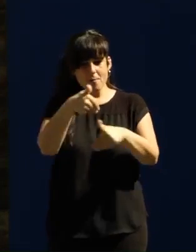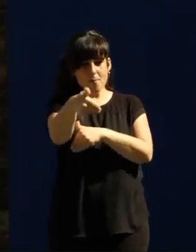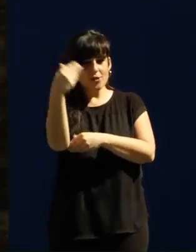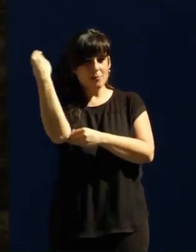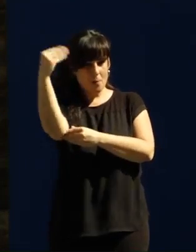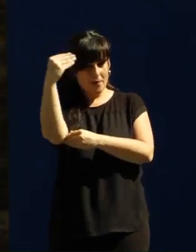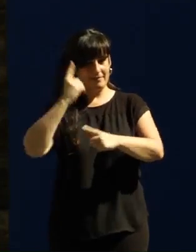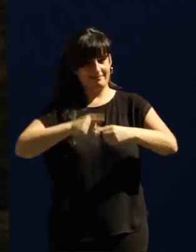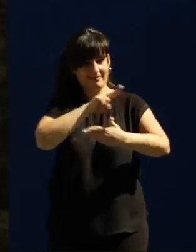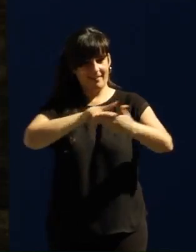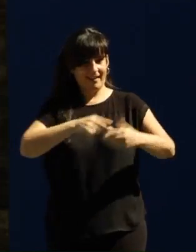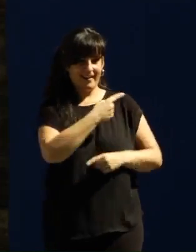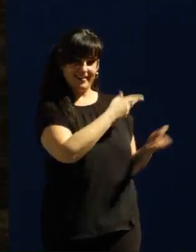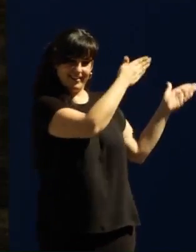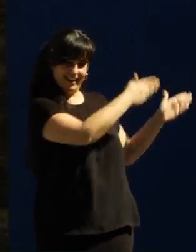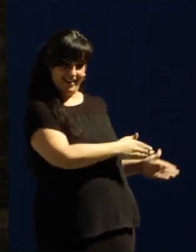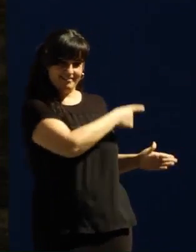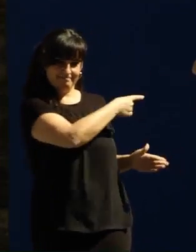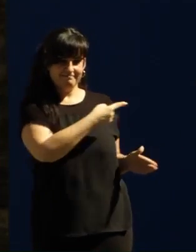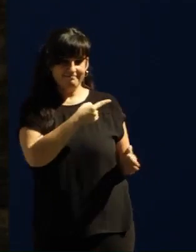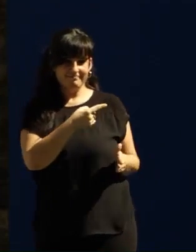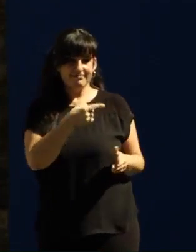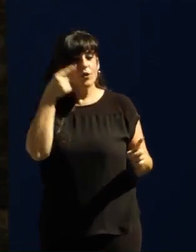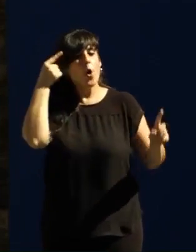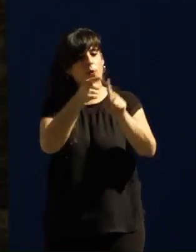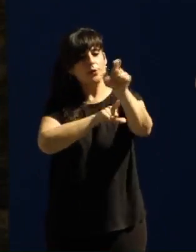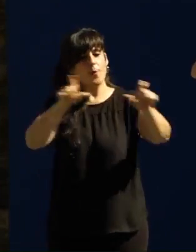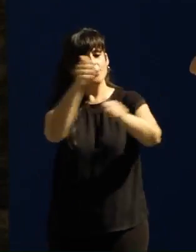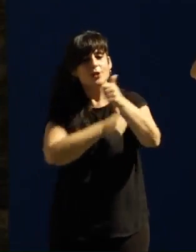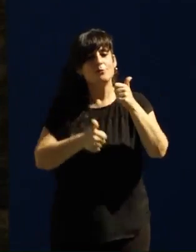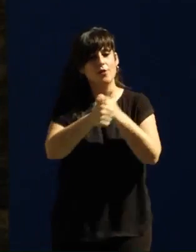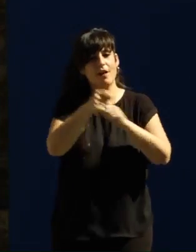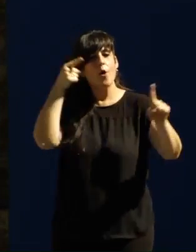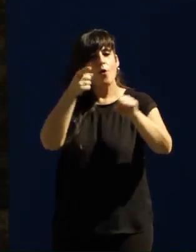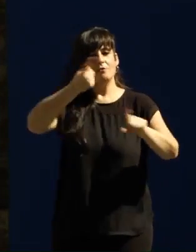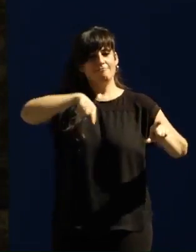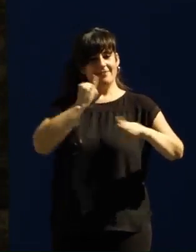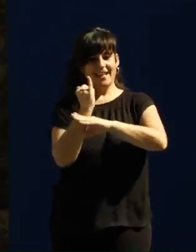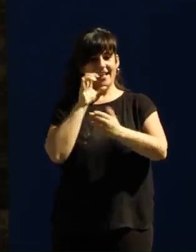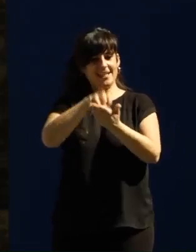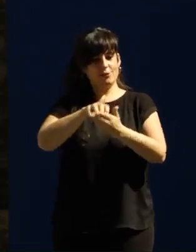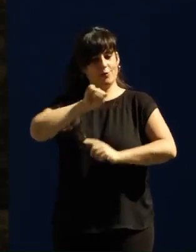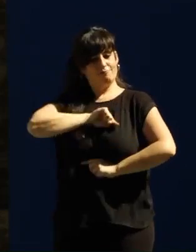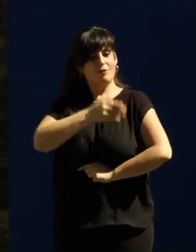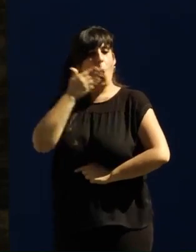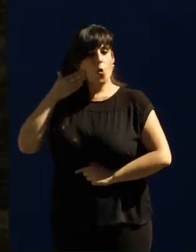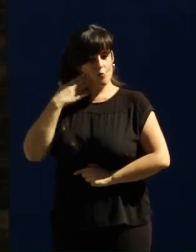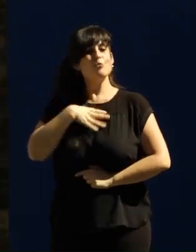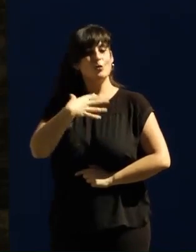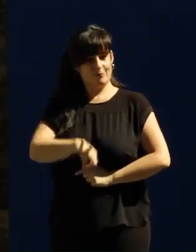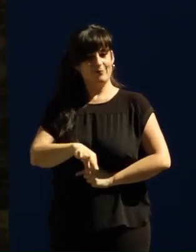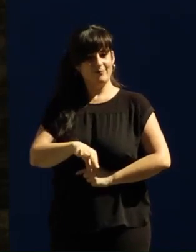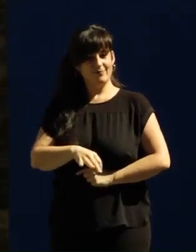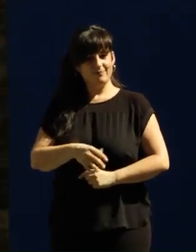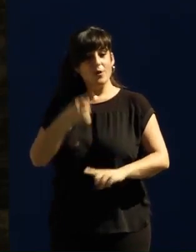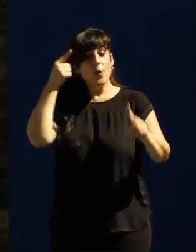de la Asunta de Galicia, al servicio de la gente, para tener instituciones de las que enorgullecernos, para tener instituciones que por